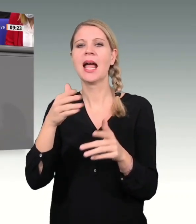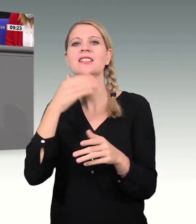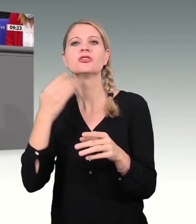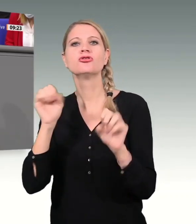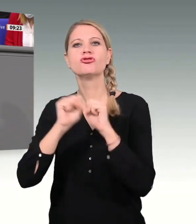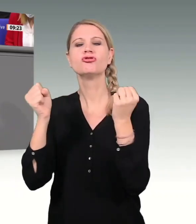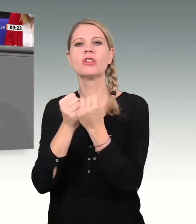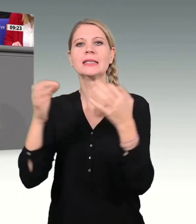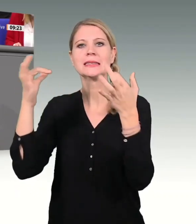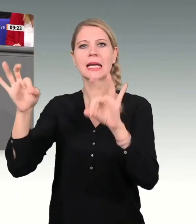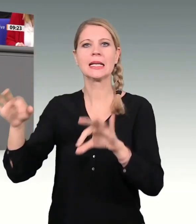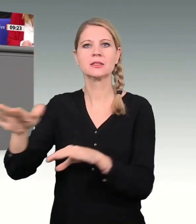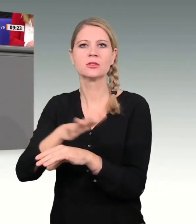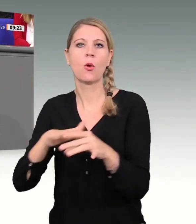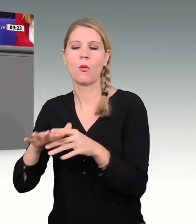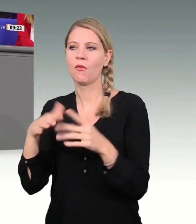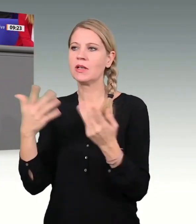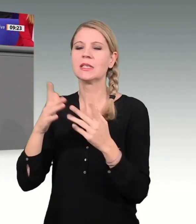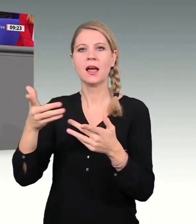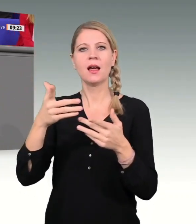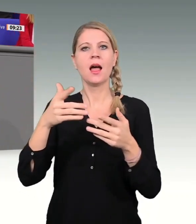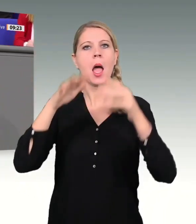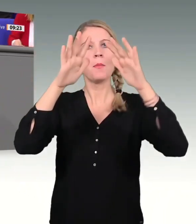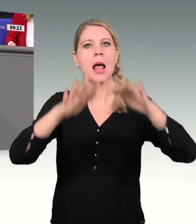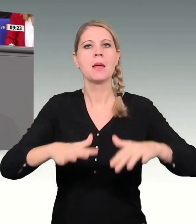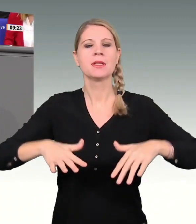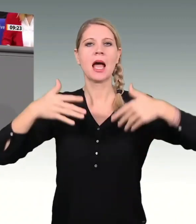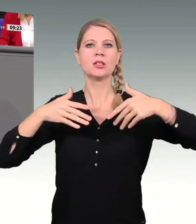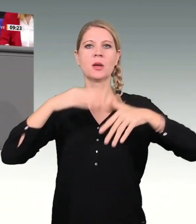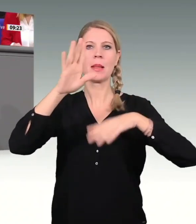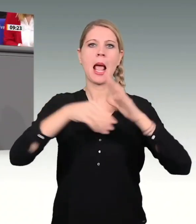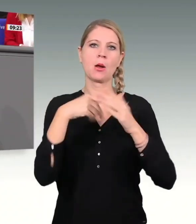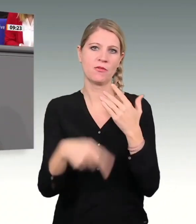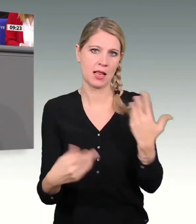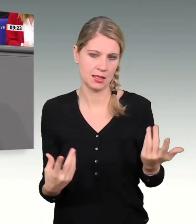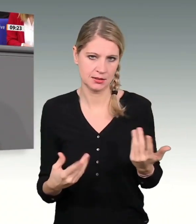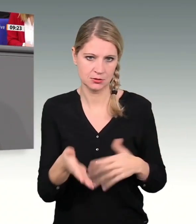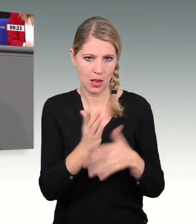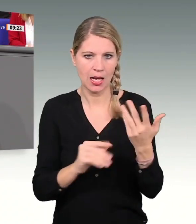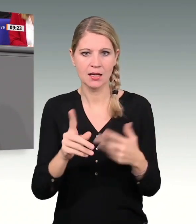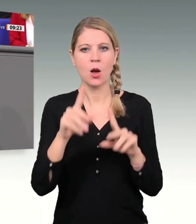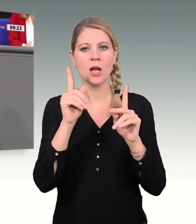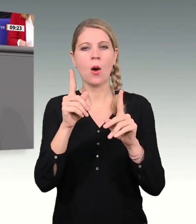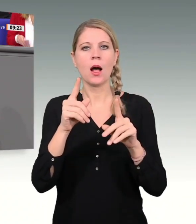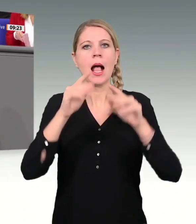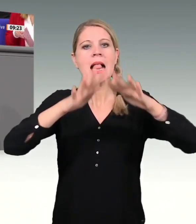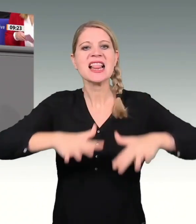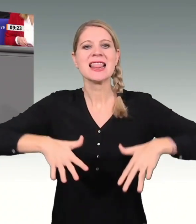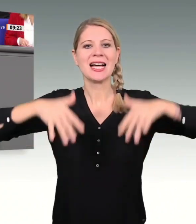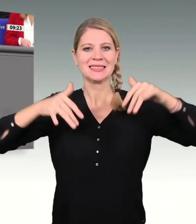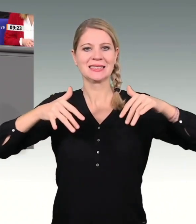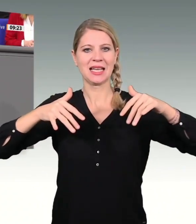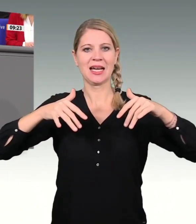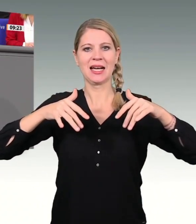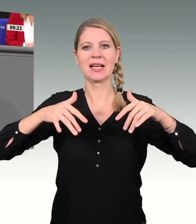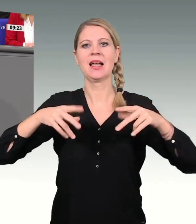die fehlende parlamentarische Beteiligung und die Verletzung des Budgetrechts des Landtages. Und ich sage Ihnen, das würde bei uns ins Leere